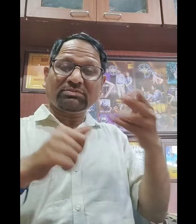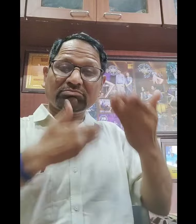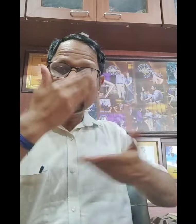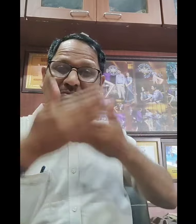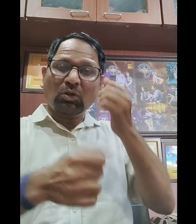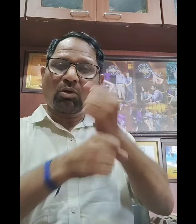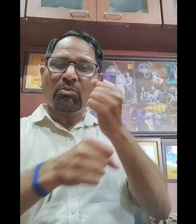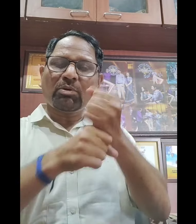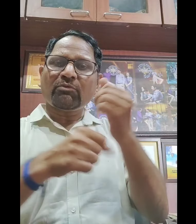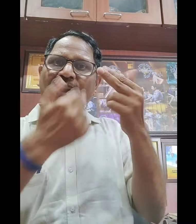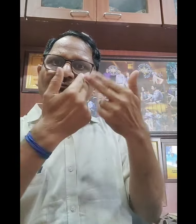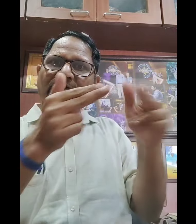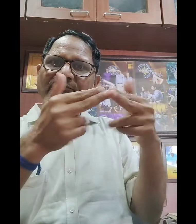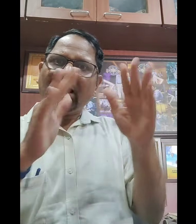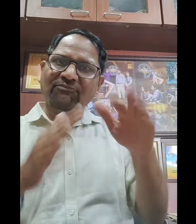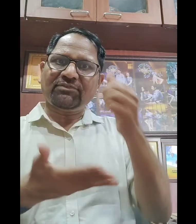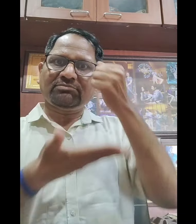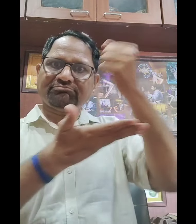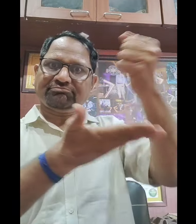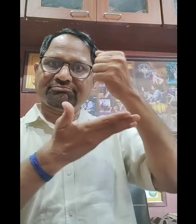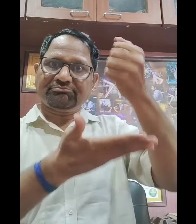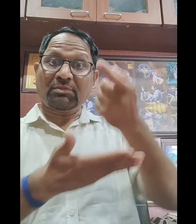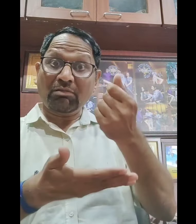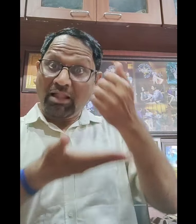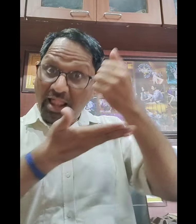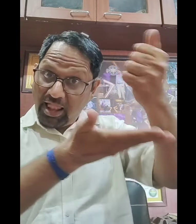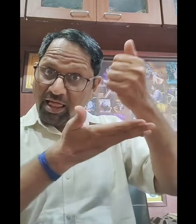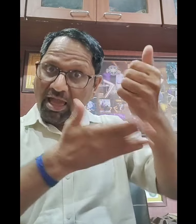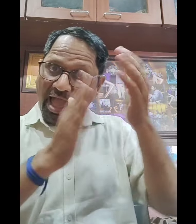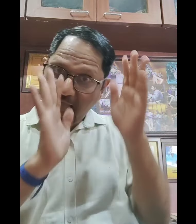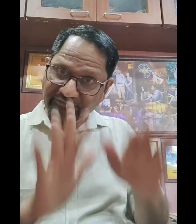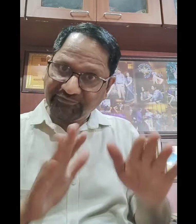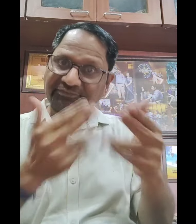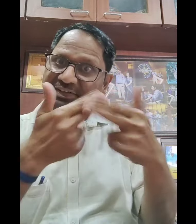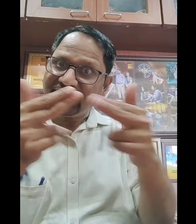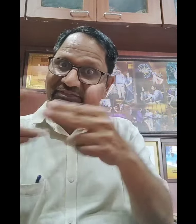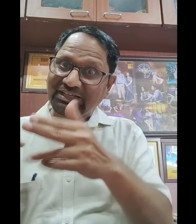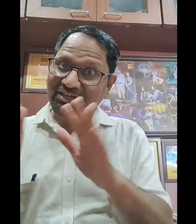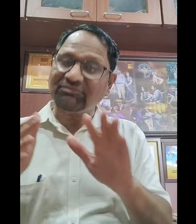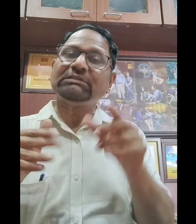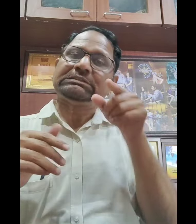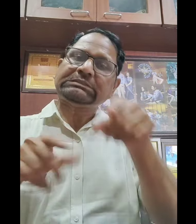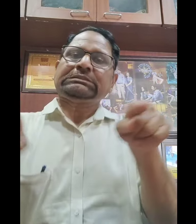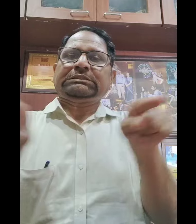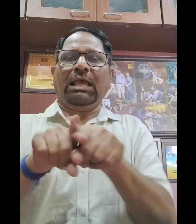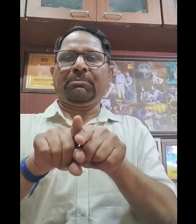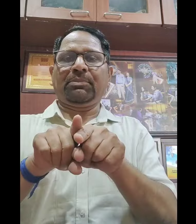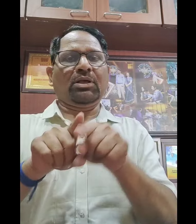जितनी भी भाषा हैं ये सारी भाषा हैं मात्र भाषा सीखने के लिए कोई पैसा नहीं लगता